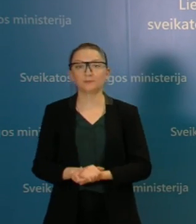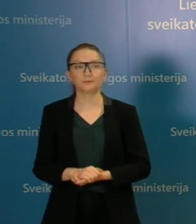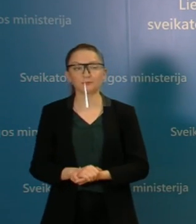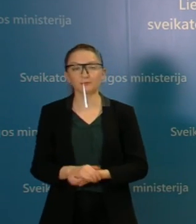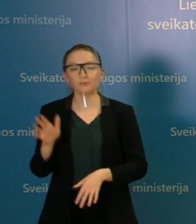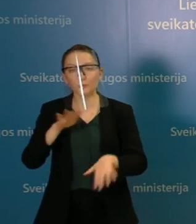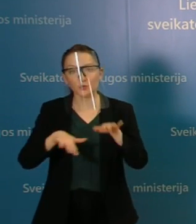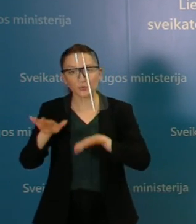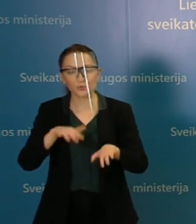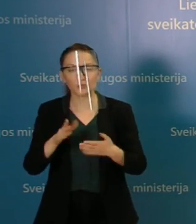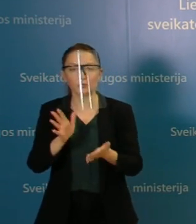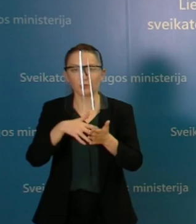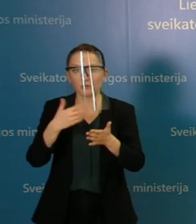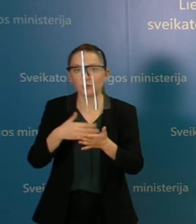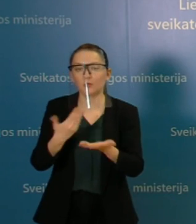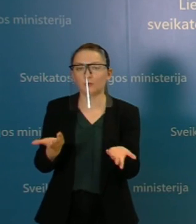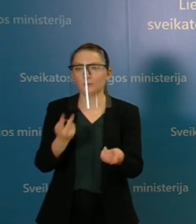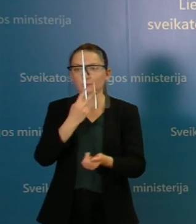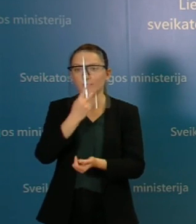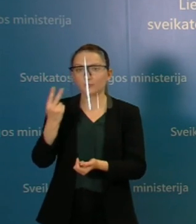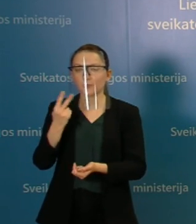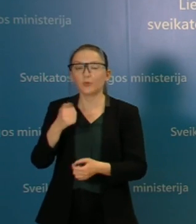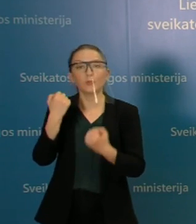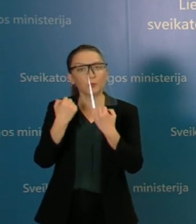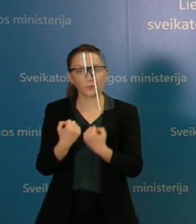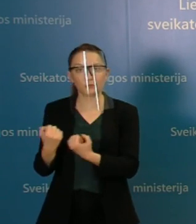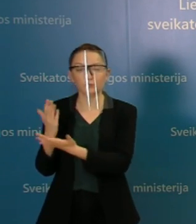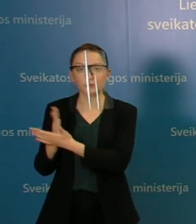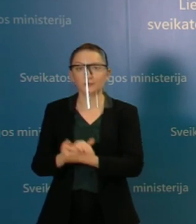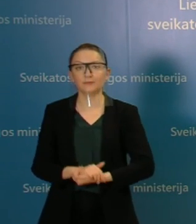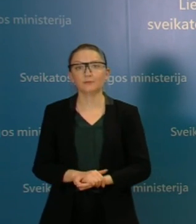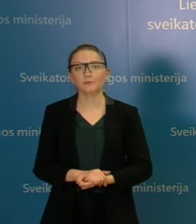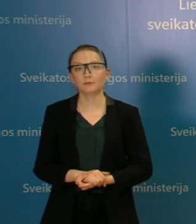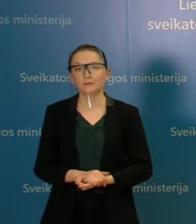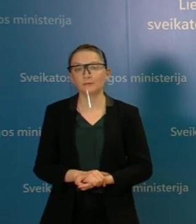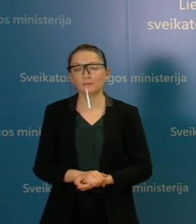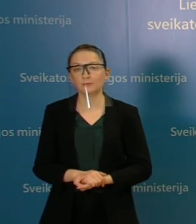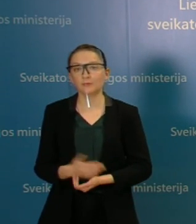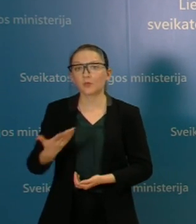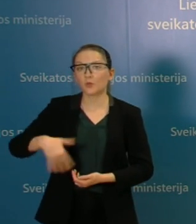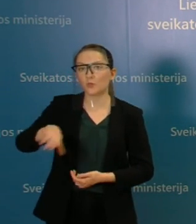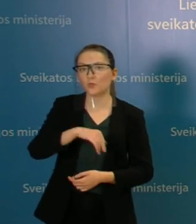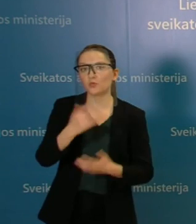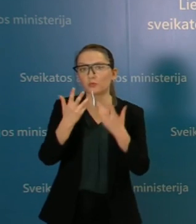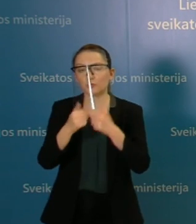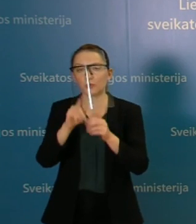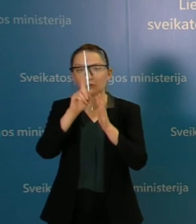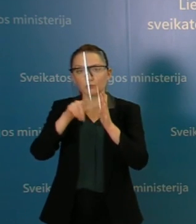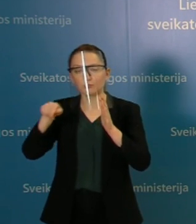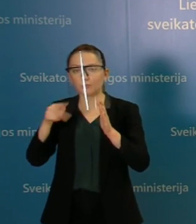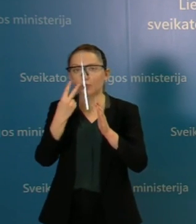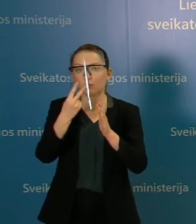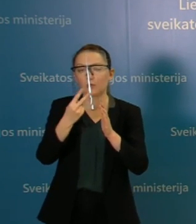Situacija ir toliau išlieka tikrai labai sudėtinga. Ir mūsų rodikliai, bendrai, jeigu